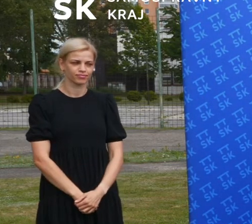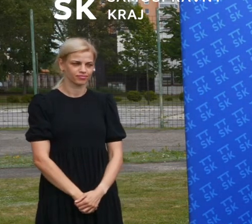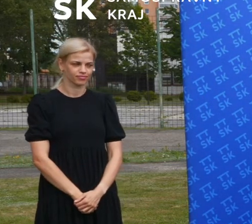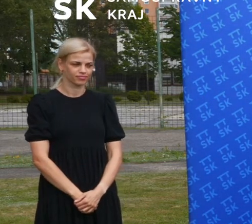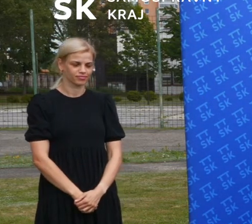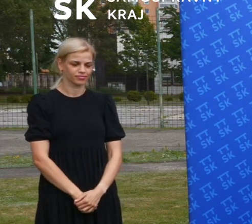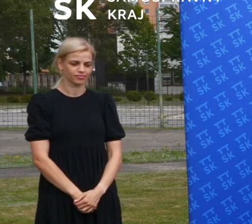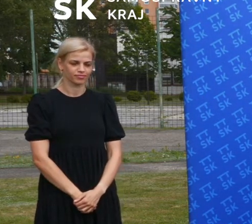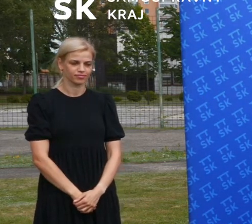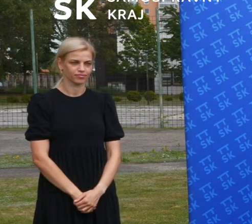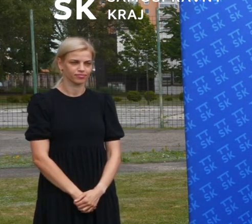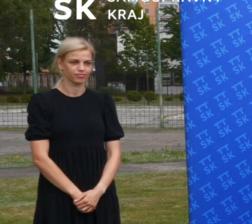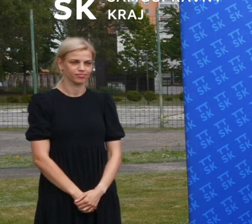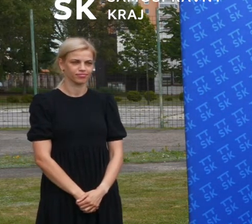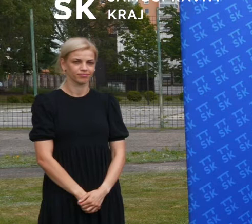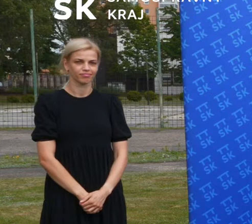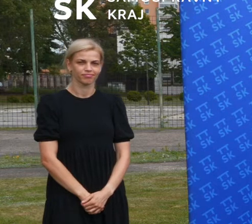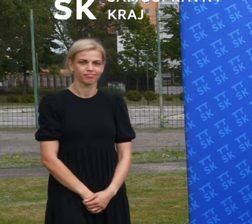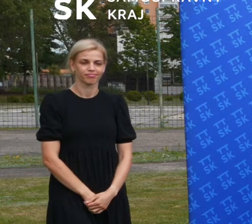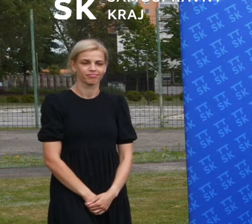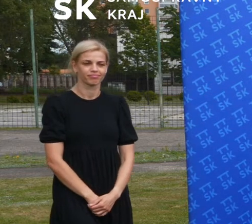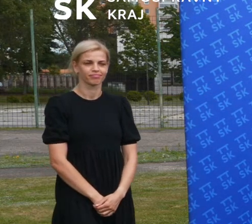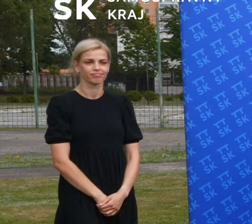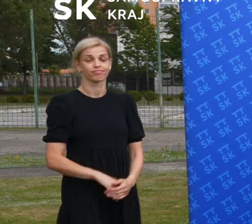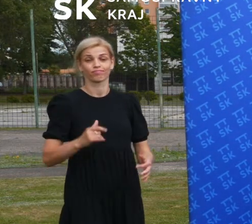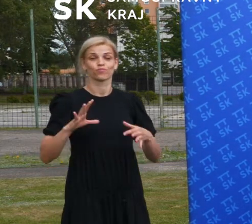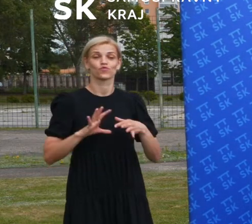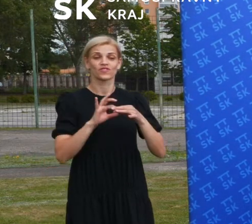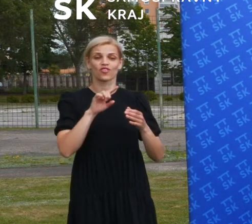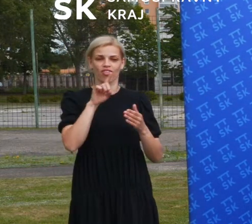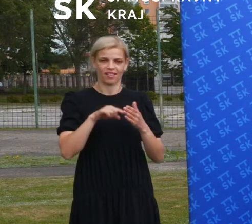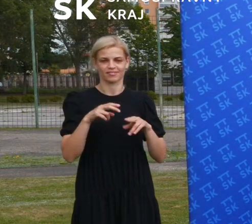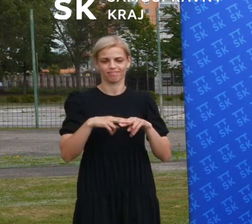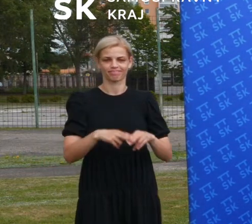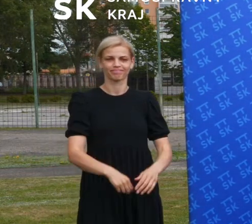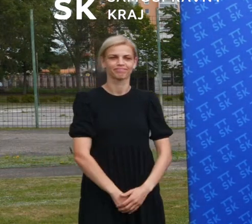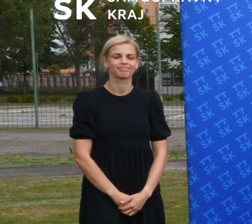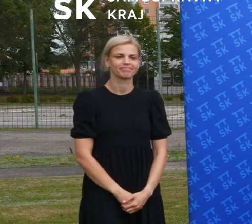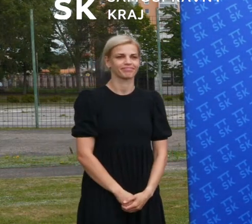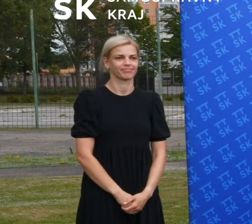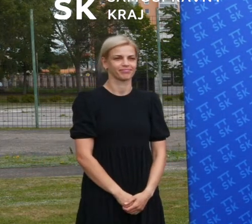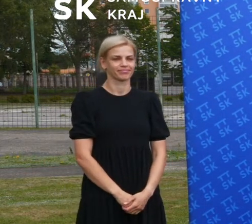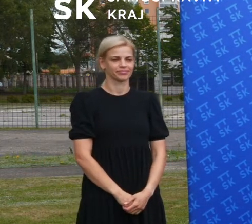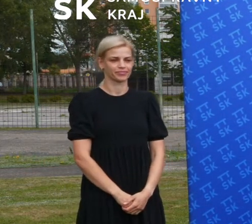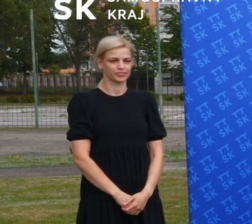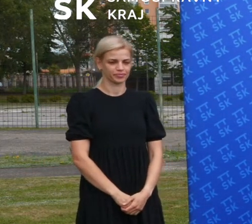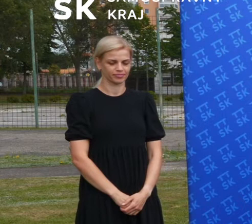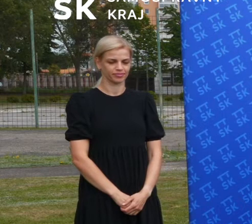s týmto fotku. Ešte možno priestor na otázky a potom ešte si urobíme fotky. Takže postavím.